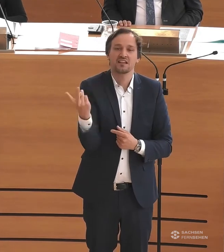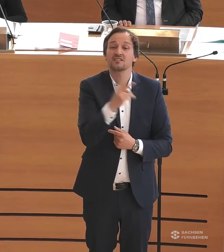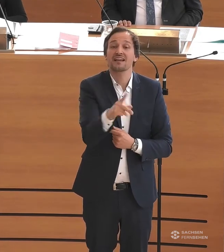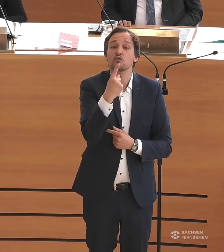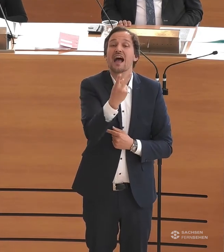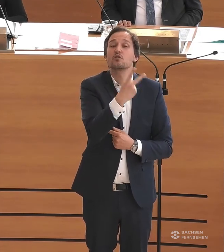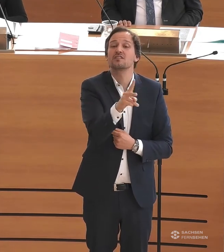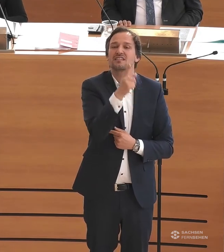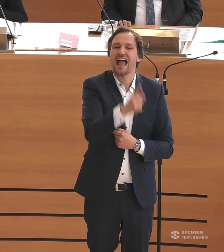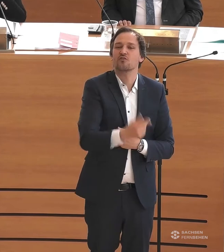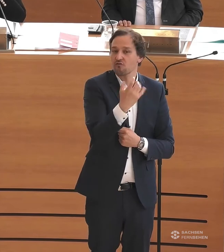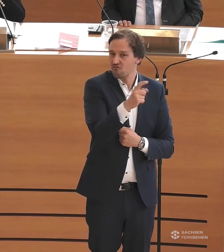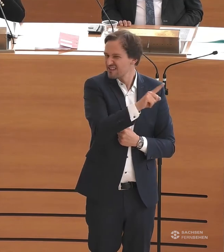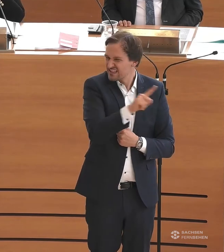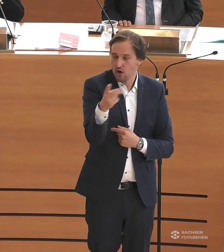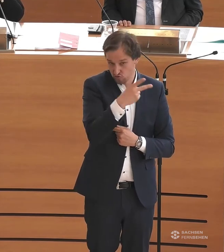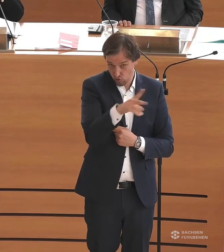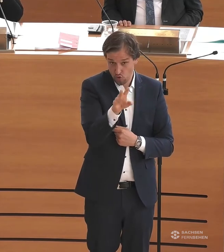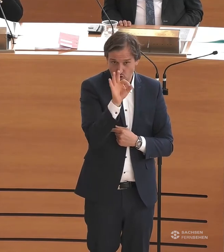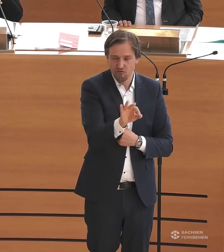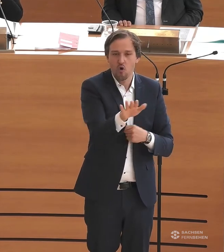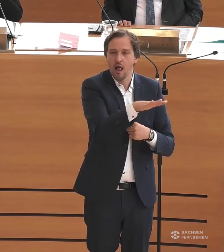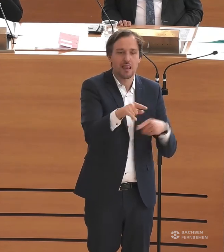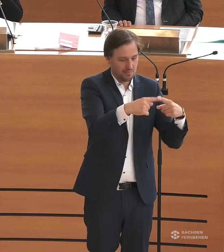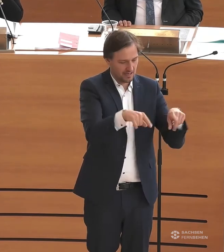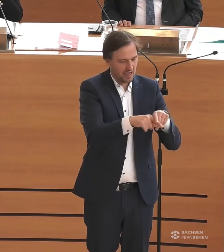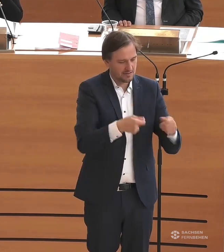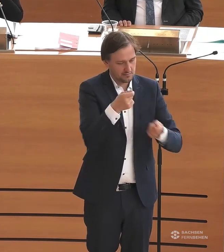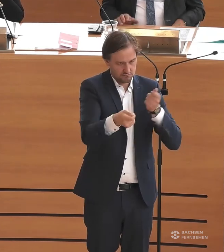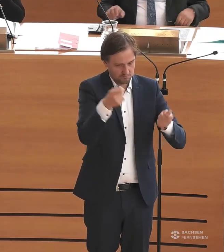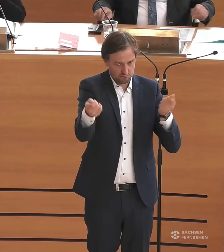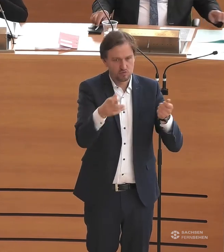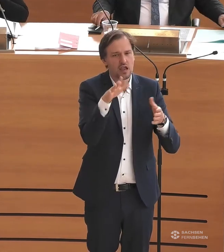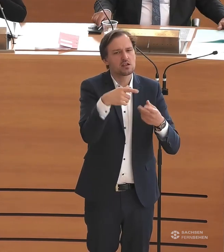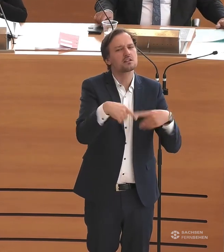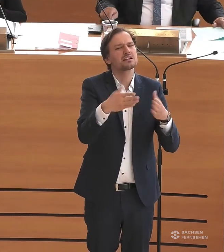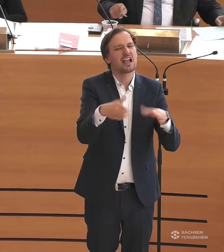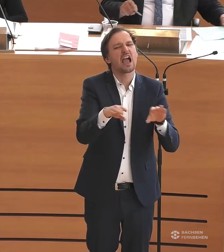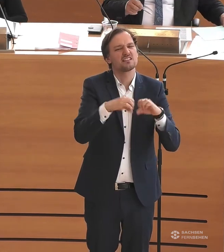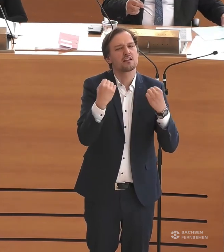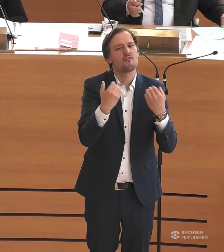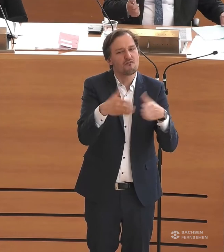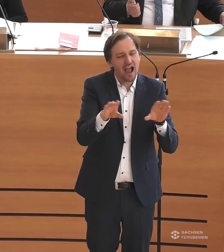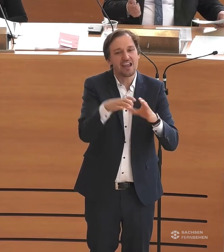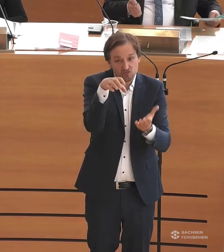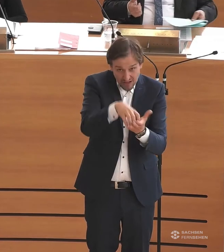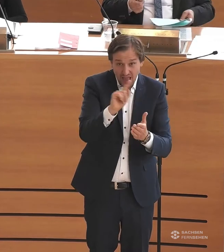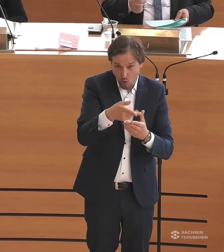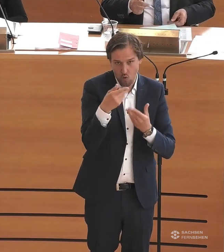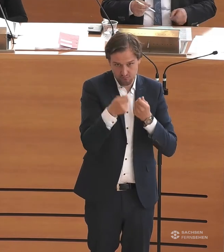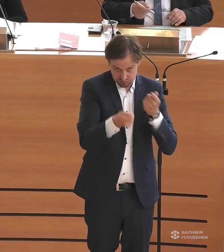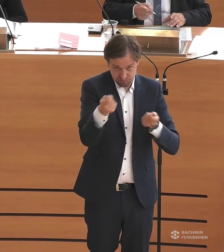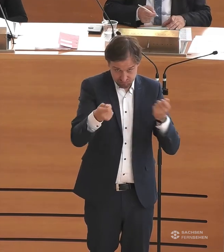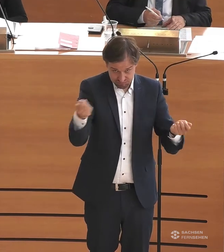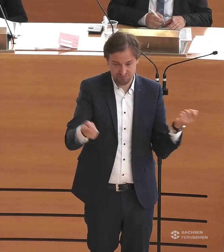150.000 Euro je Landkreis und kreisfreie Stadt ausgereicht. Auch das wird immer wieder lobend erwähnt, weil wir